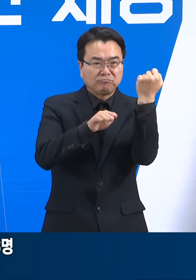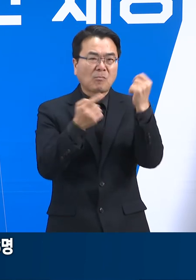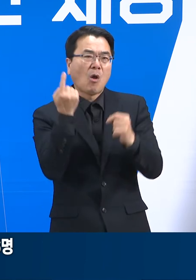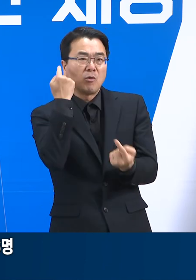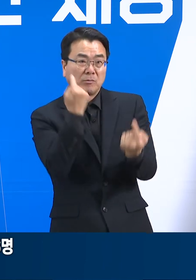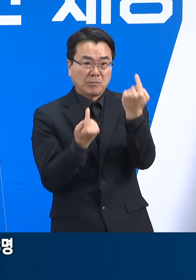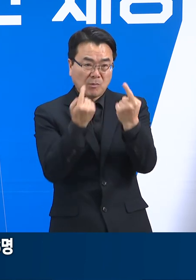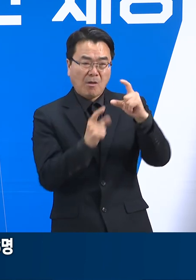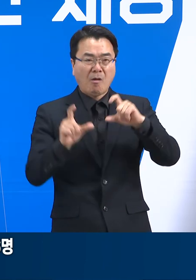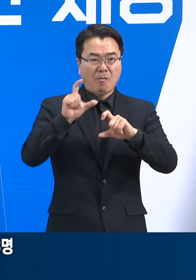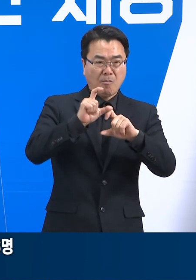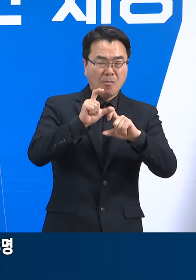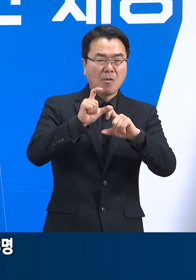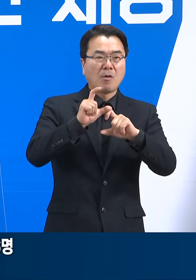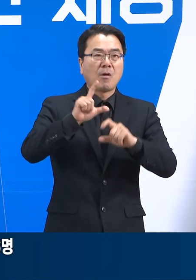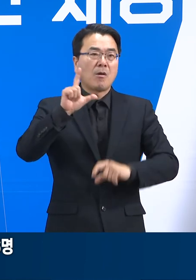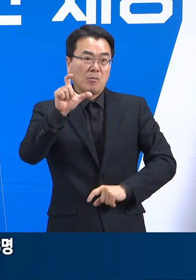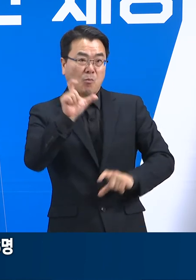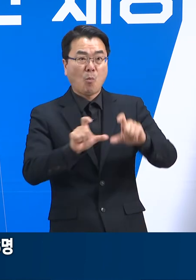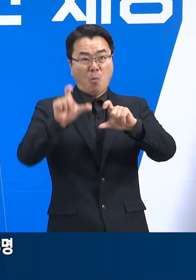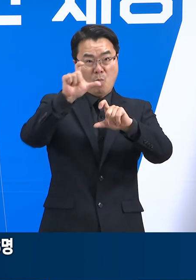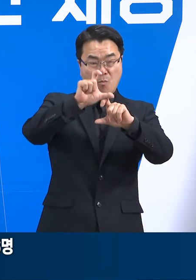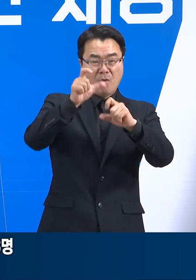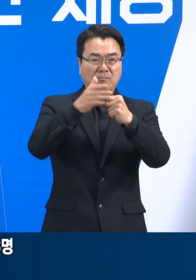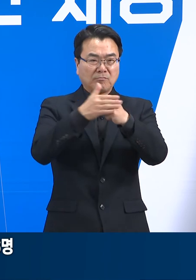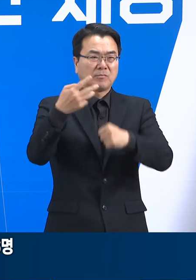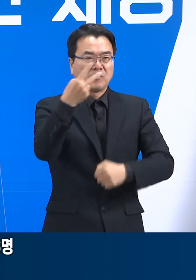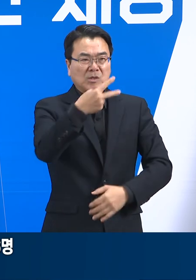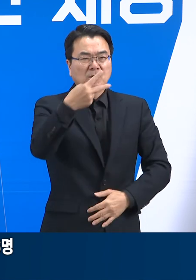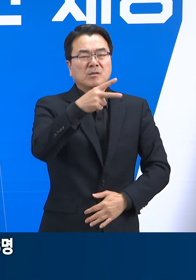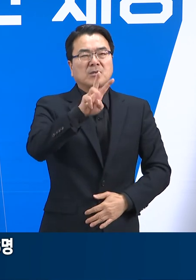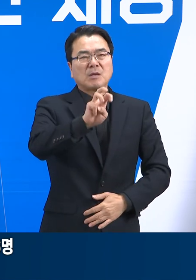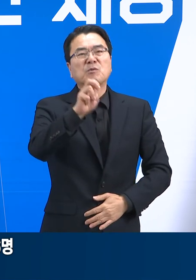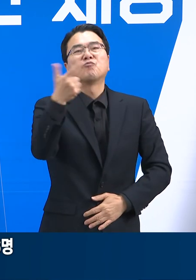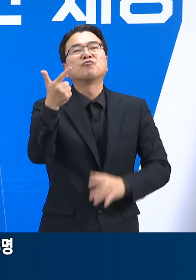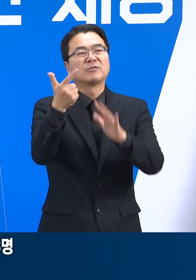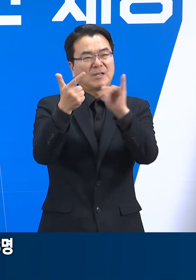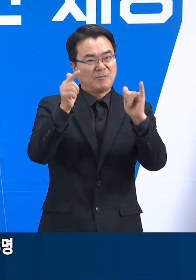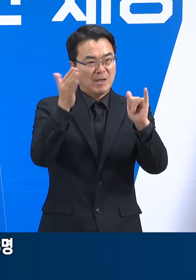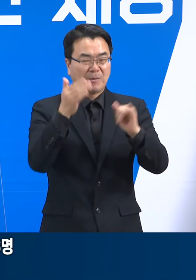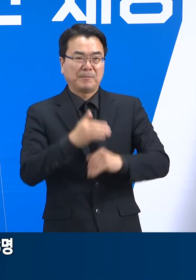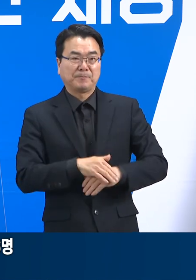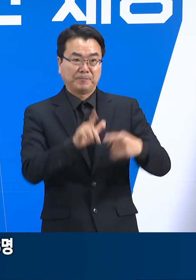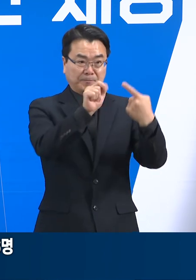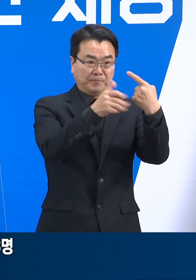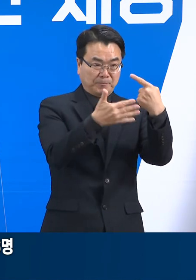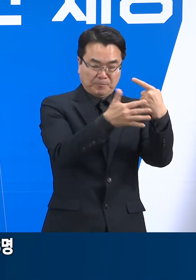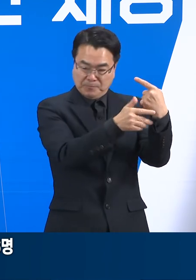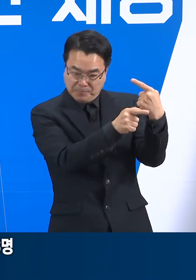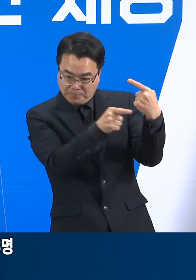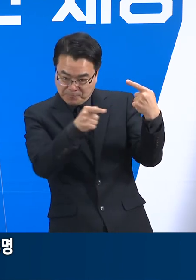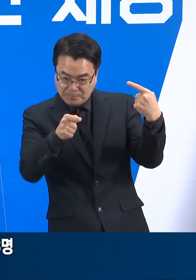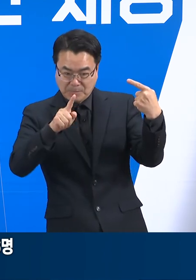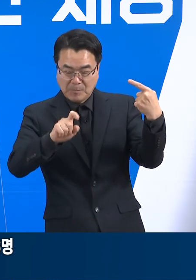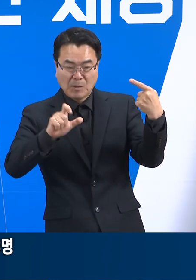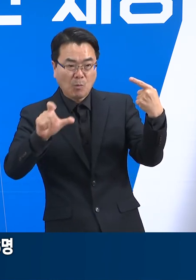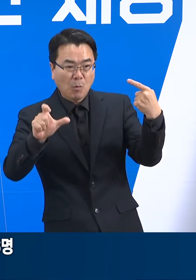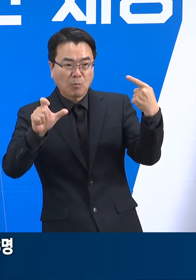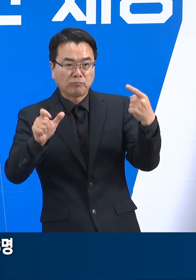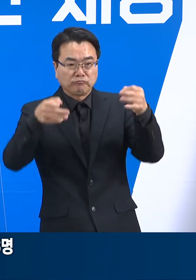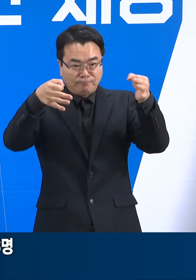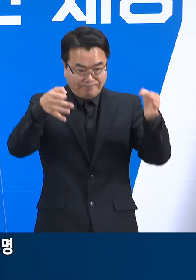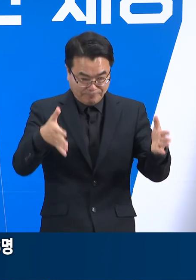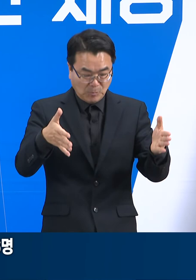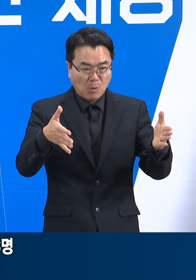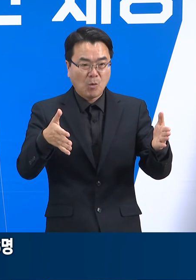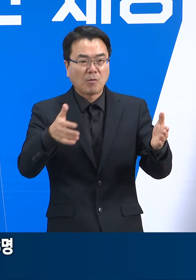오전 0시 대비 19명 증가한 2036명입니다. 1월 9일부터 1월 15일까지 한 주간 발생한